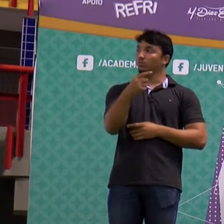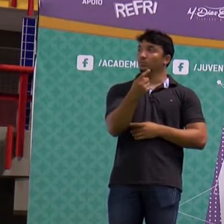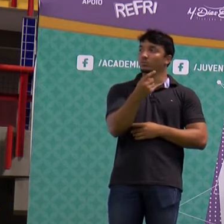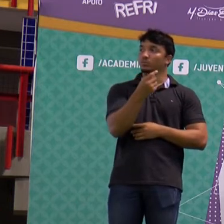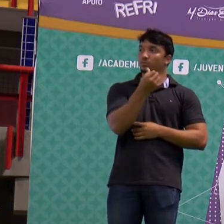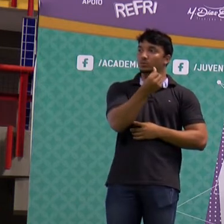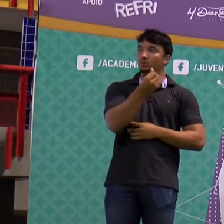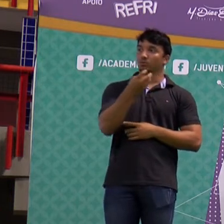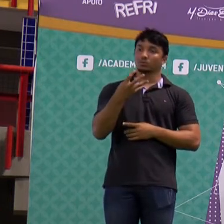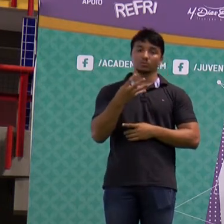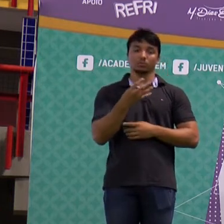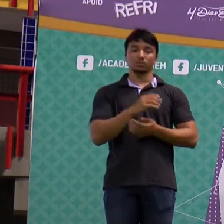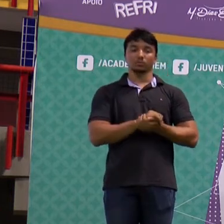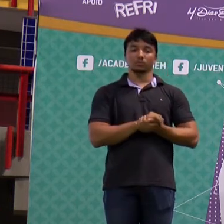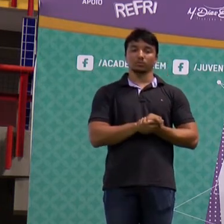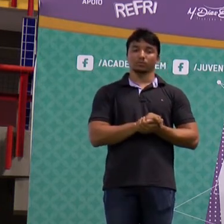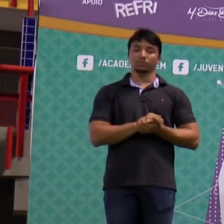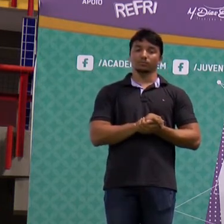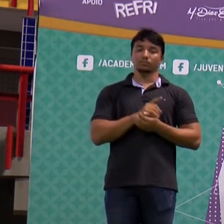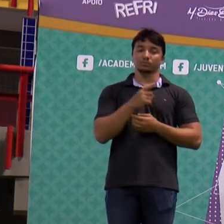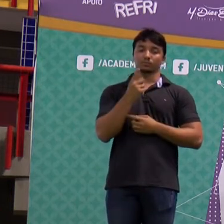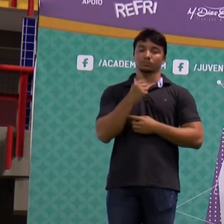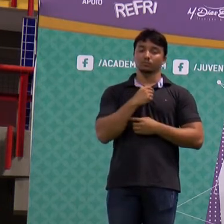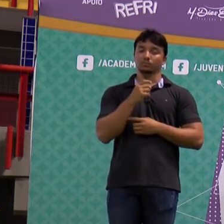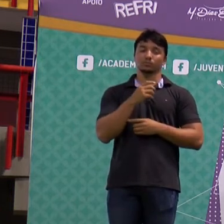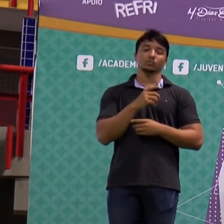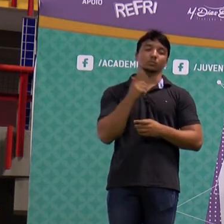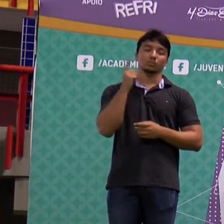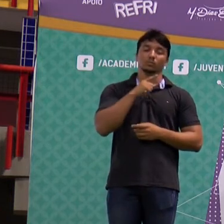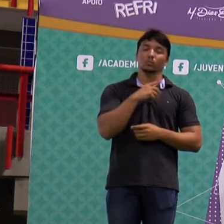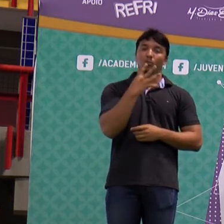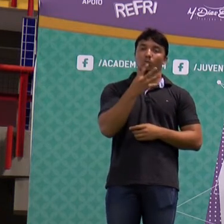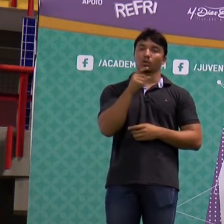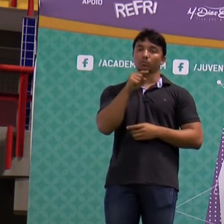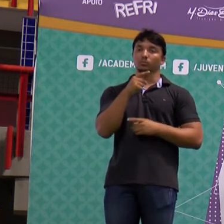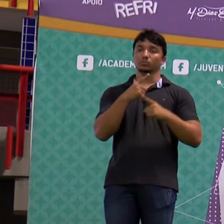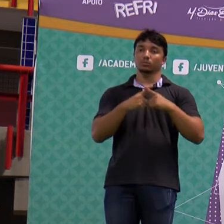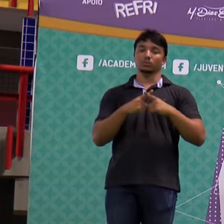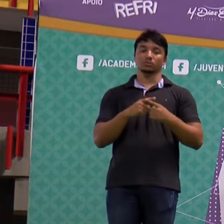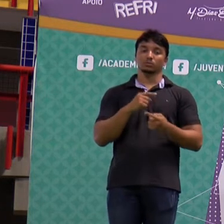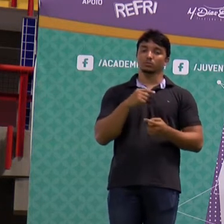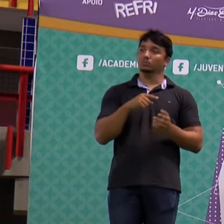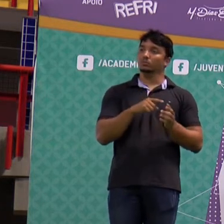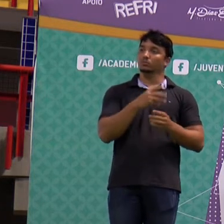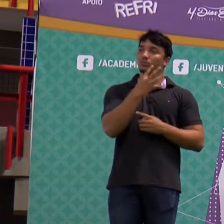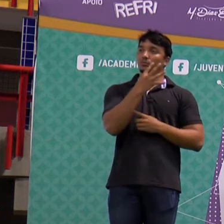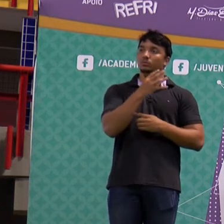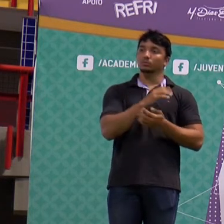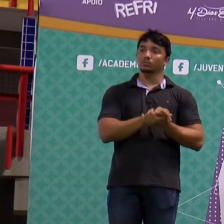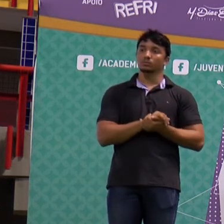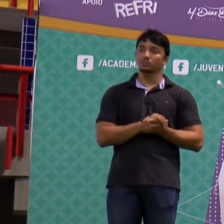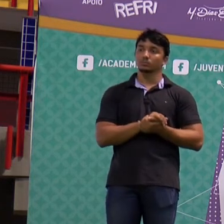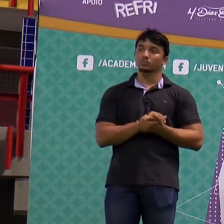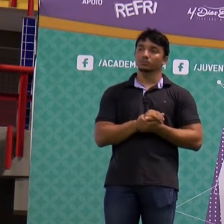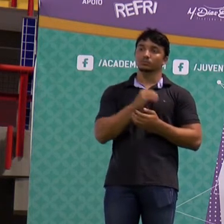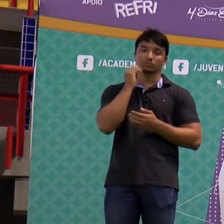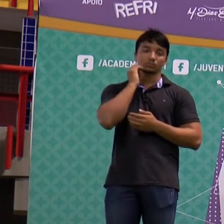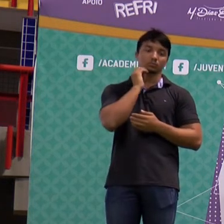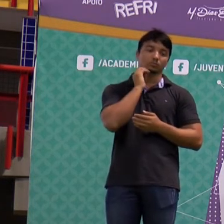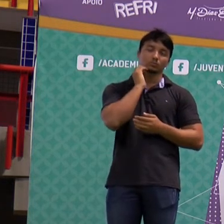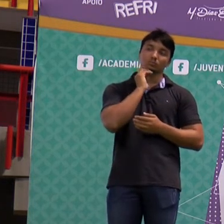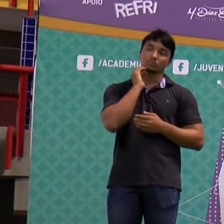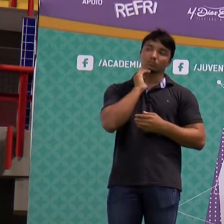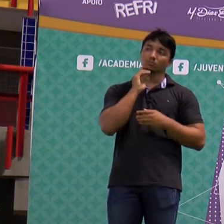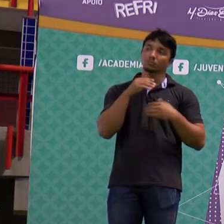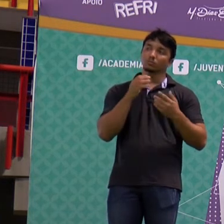40.064 residências. Colocando isso em notação científica, 4 vezes 10 a quarta, o que daria para a gente a alternativa